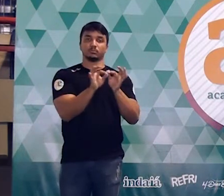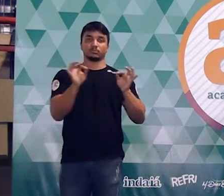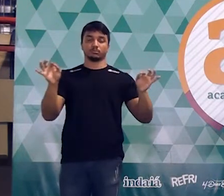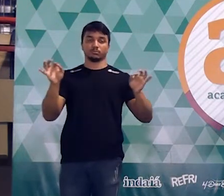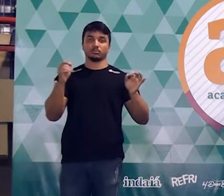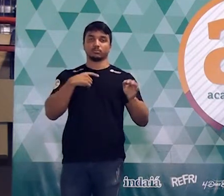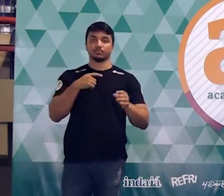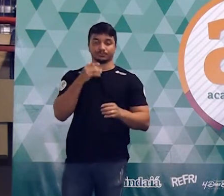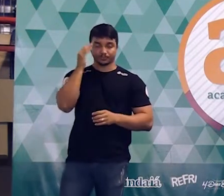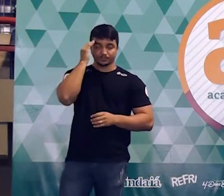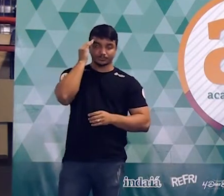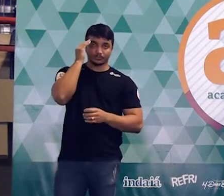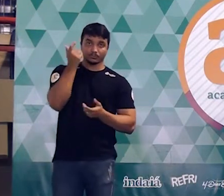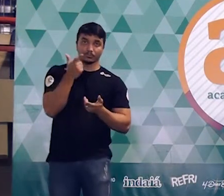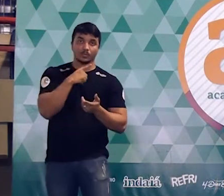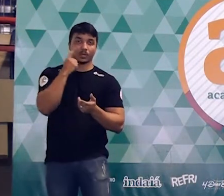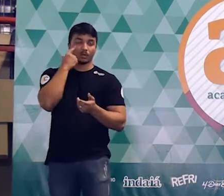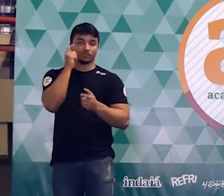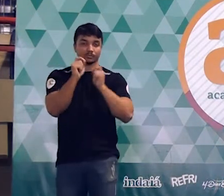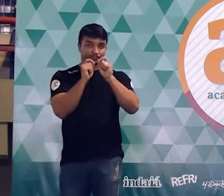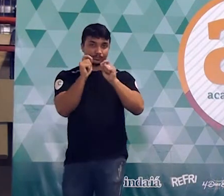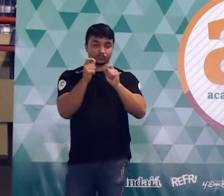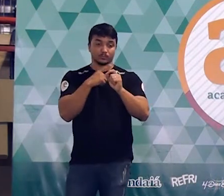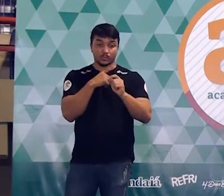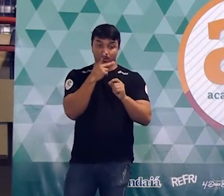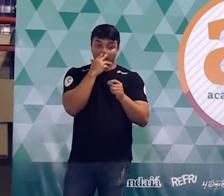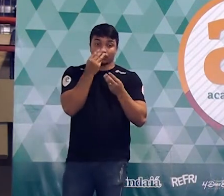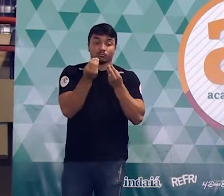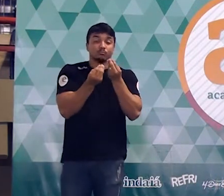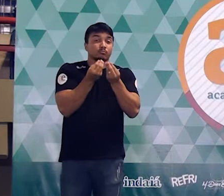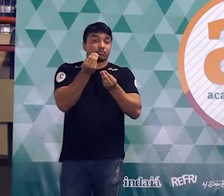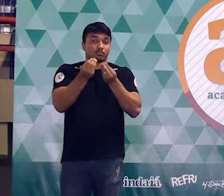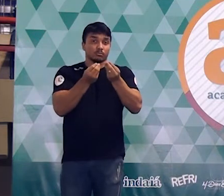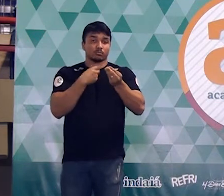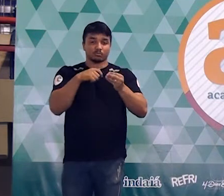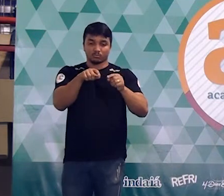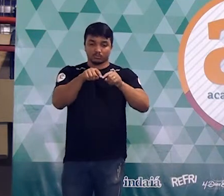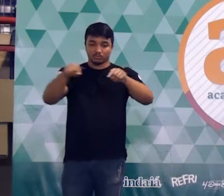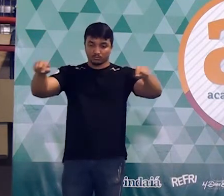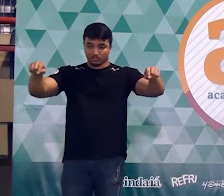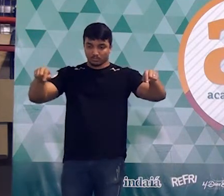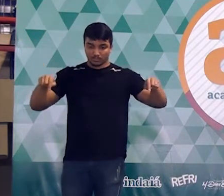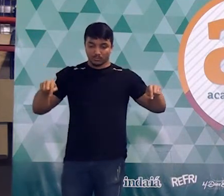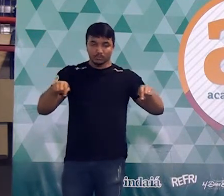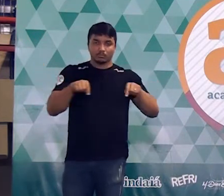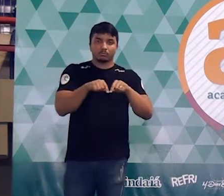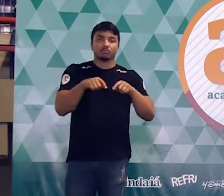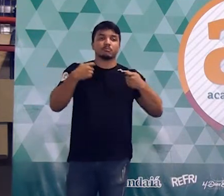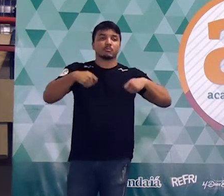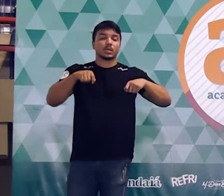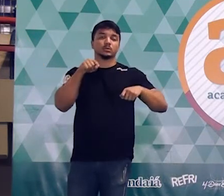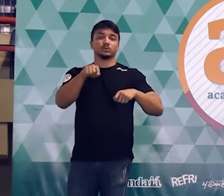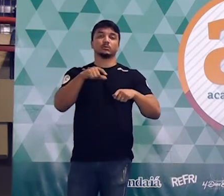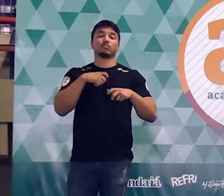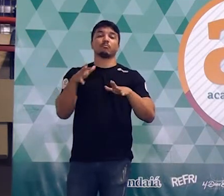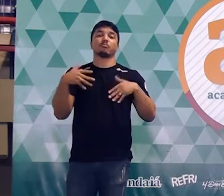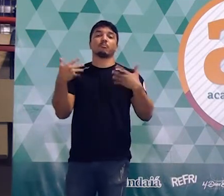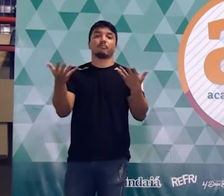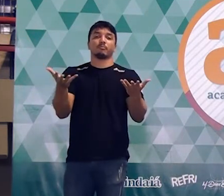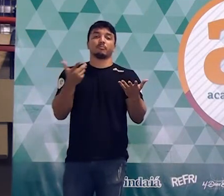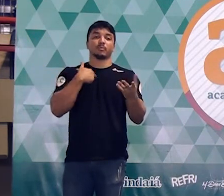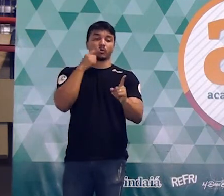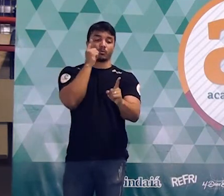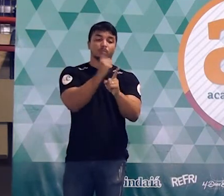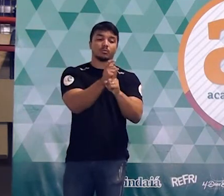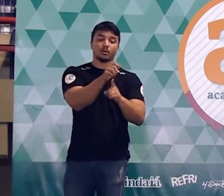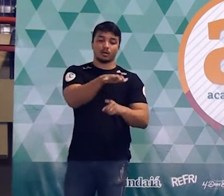E aí a pergunta da questão é o seguinte, que medidas esse terreno retangular precisa apresentar para que